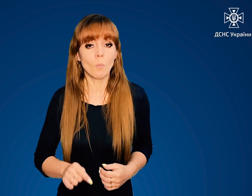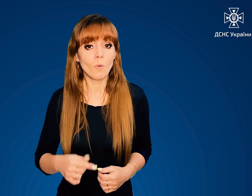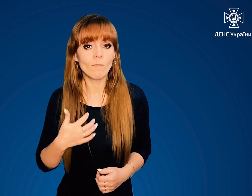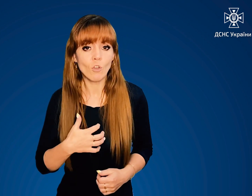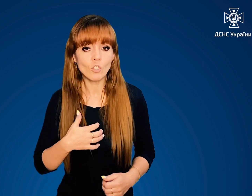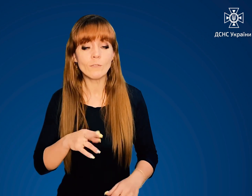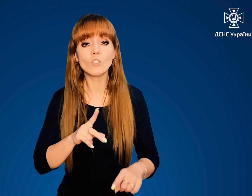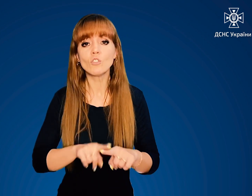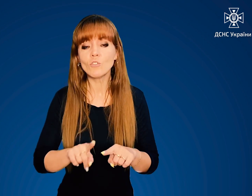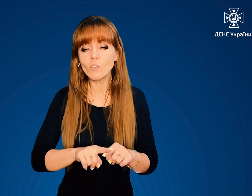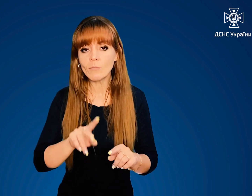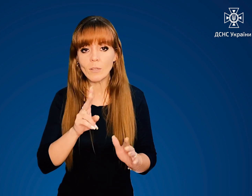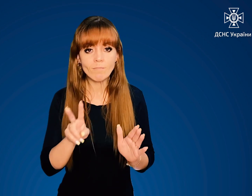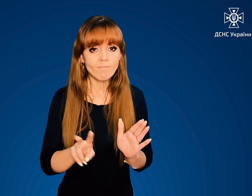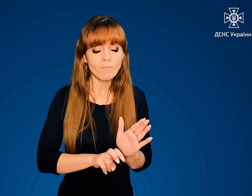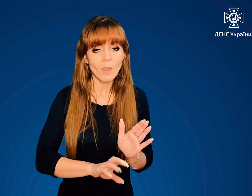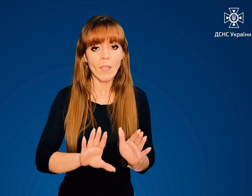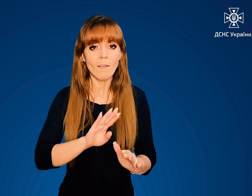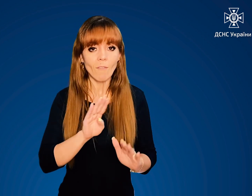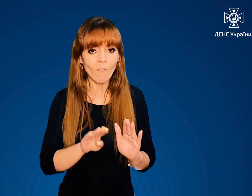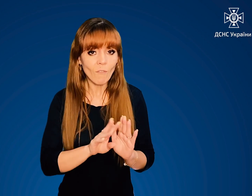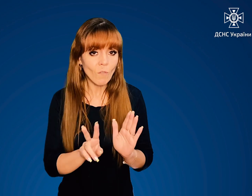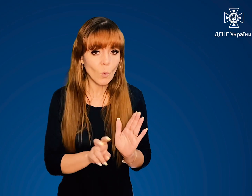важливо якнайшвидше потрапити в укриття.